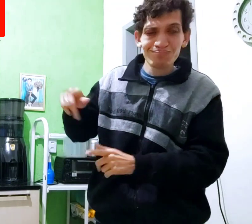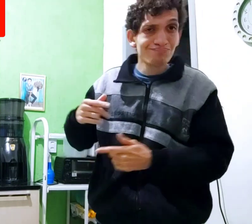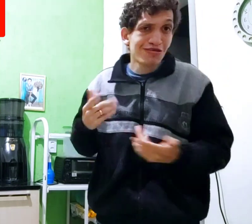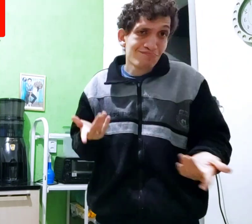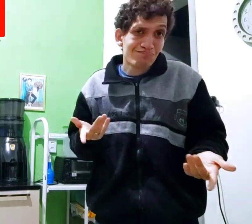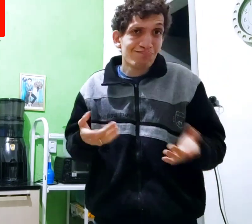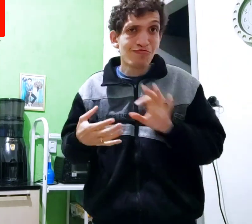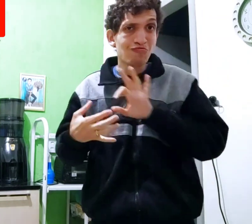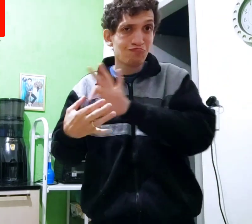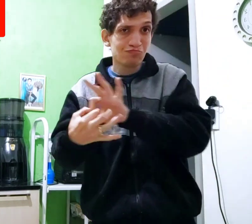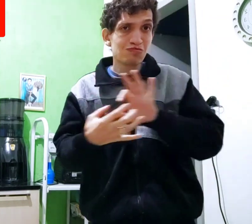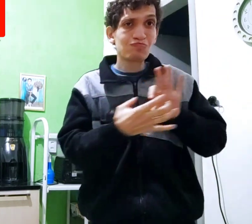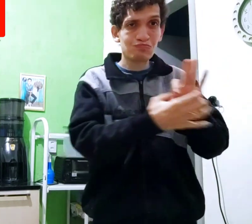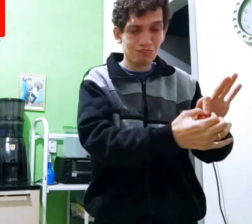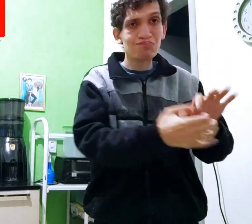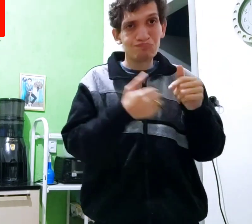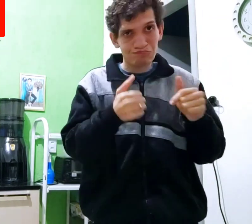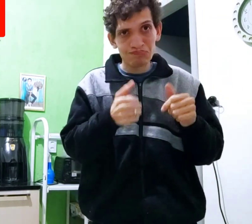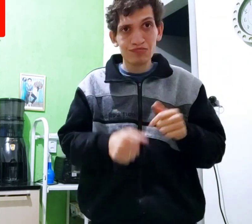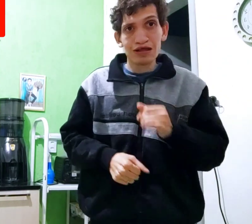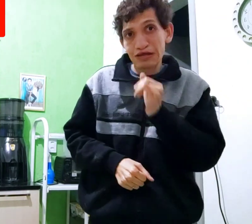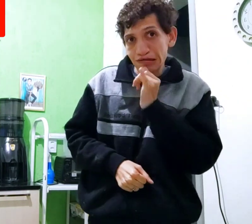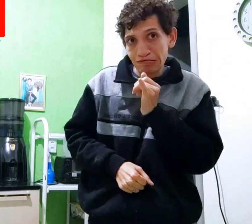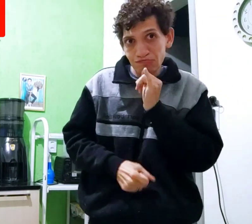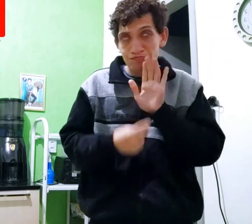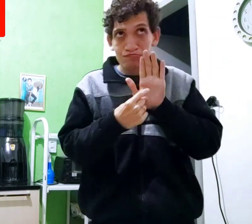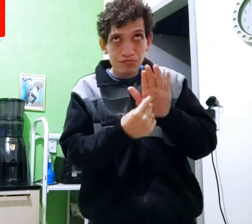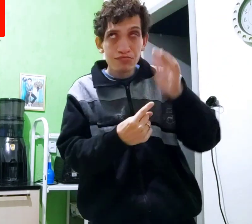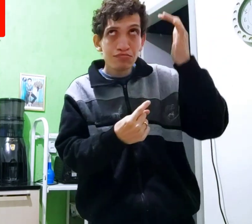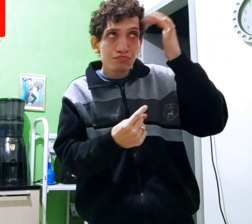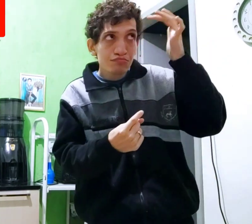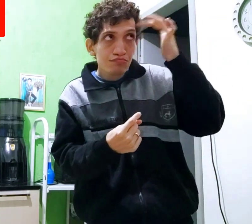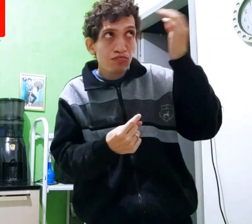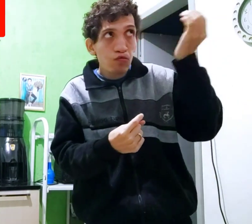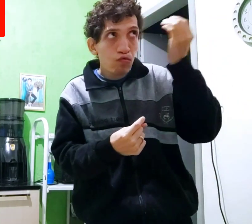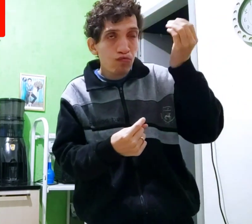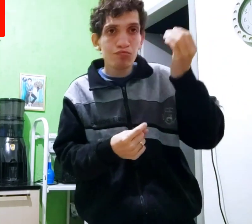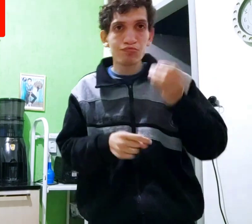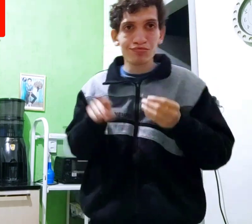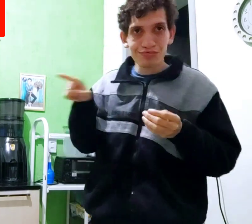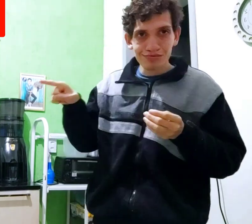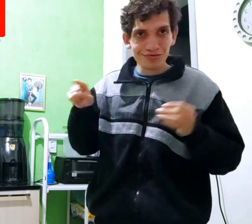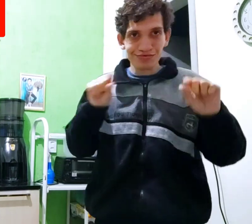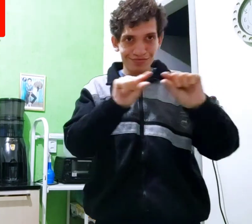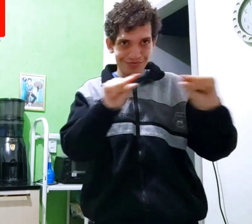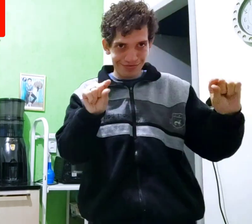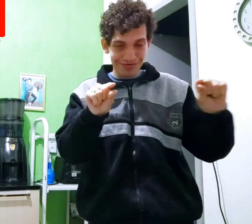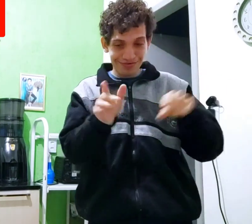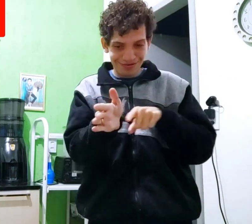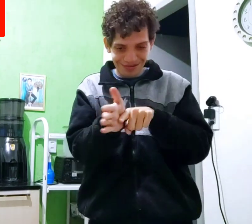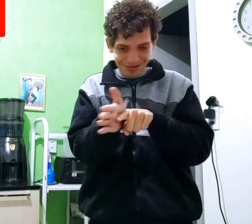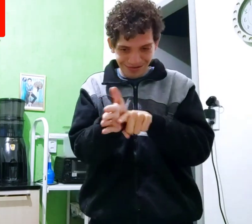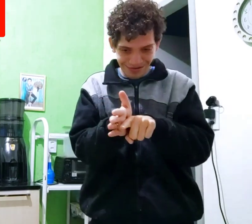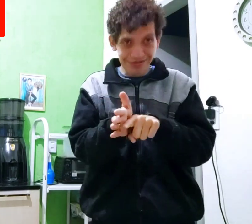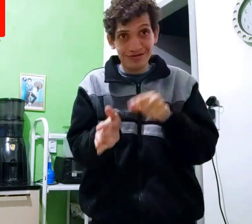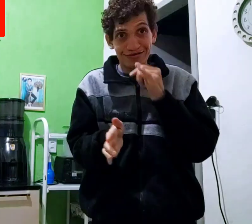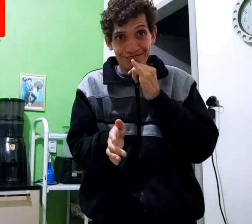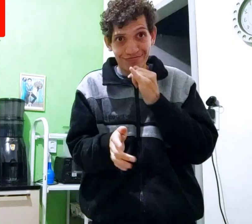que esses dois diferentes? O que esses diferentes? Por exemplo, você vai entender como. primeiro praxe